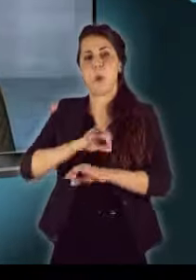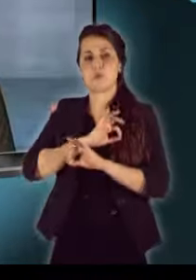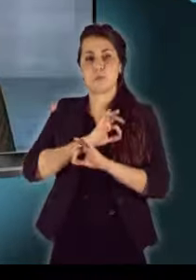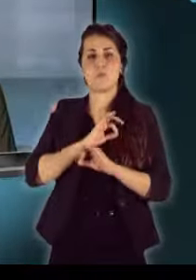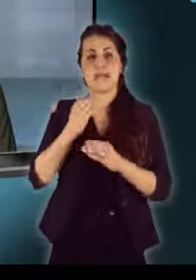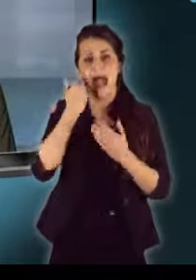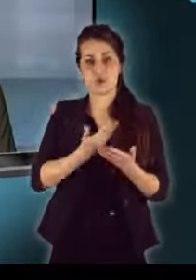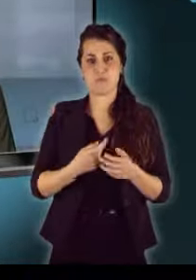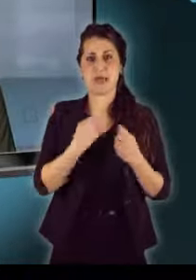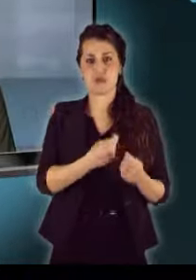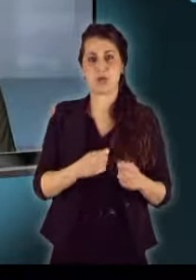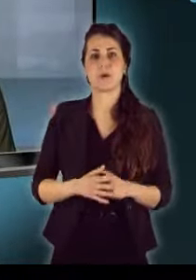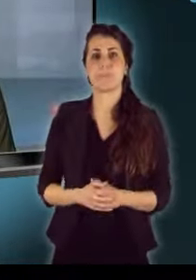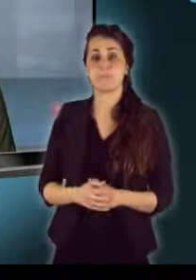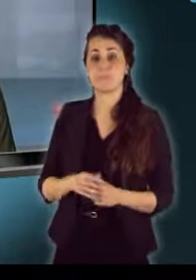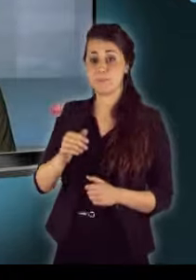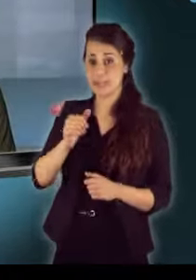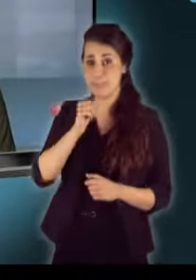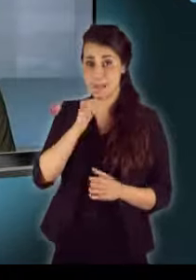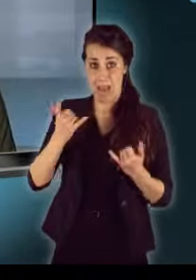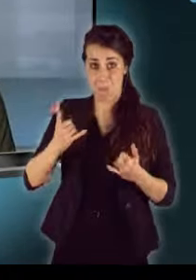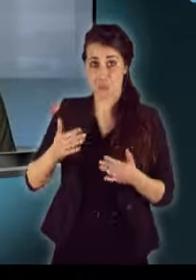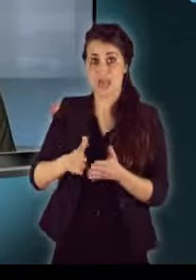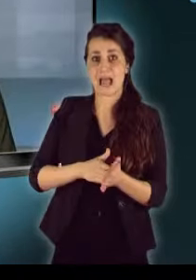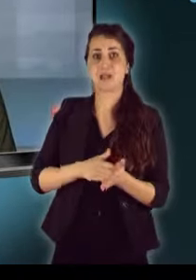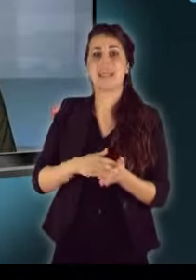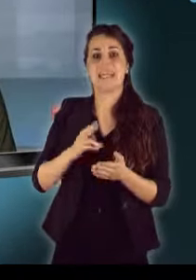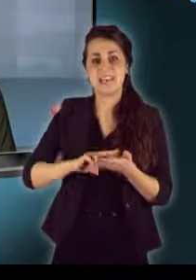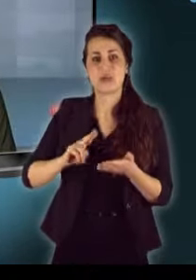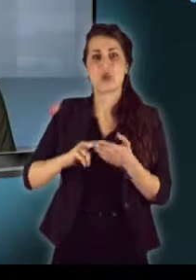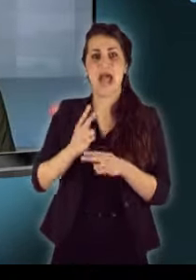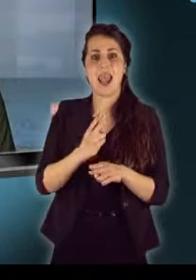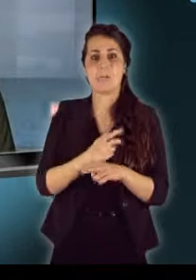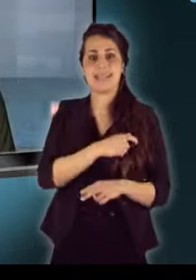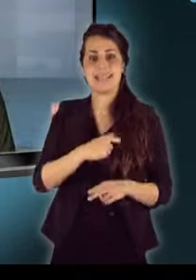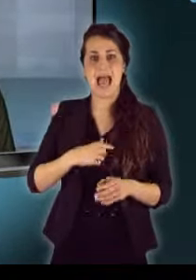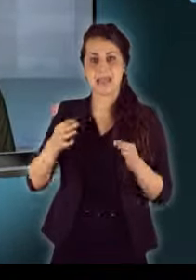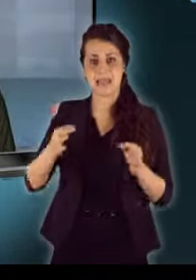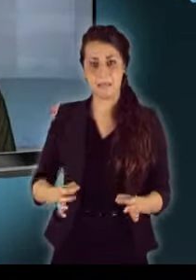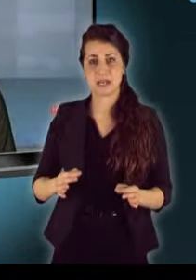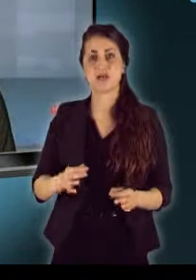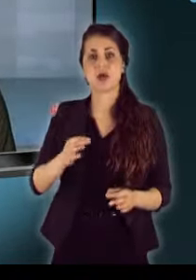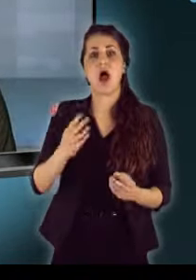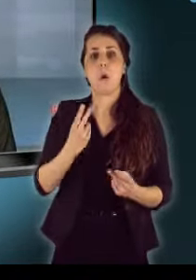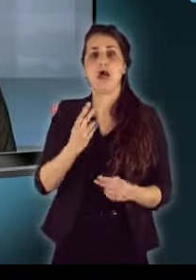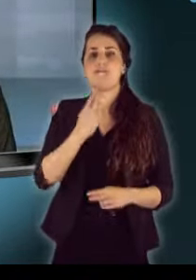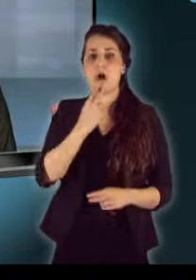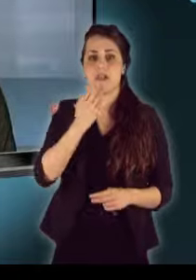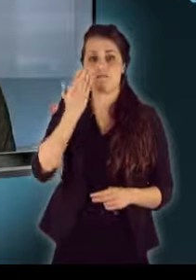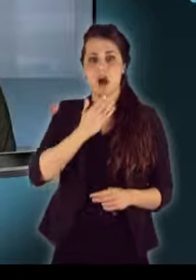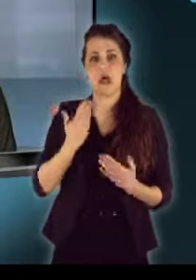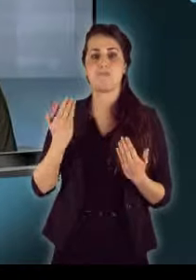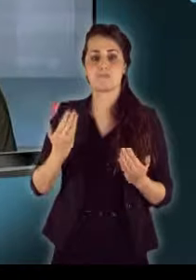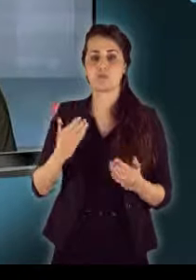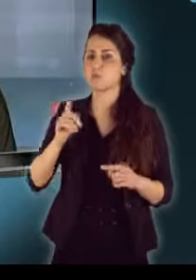Adásunkkal egy időben kezdődött Prágában a hivatalos állami gyászertartás, amelyen Václáv Haveltől búcsúznak. Az